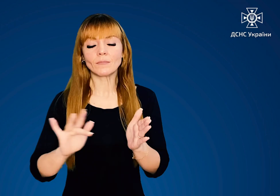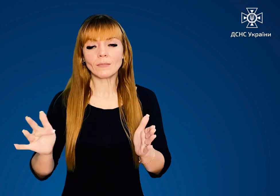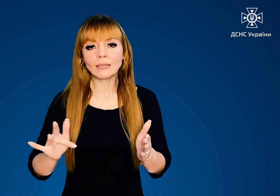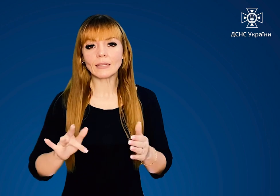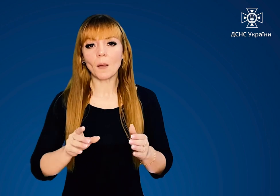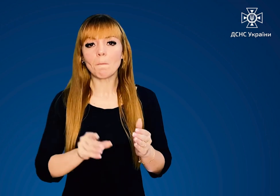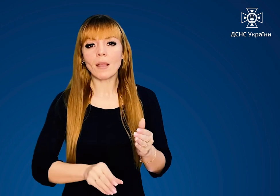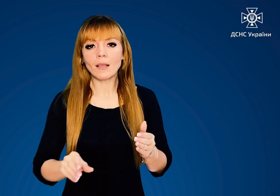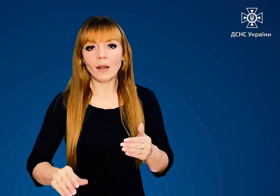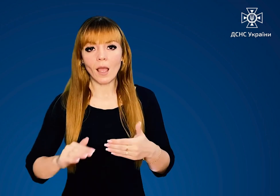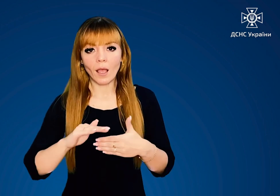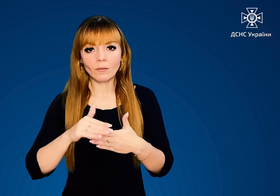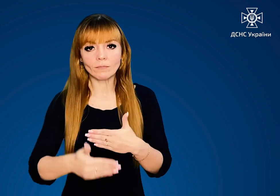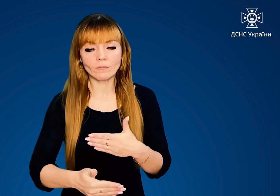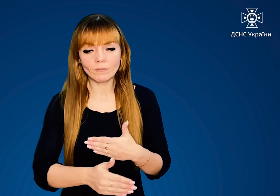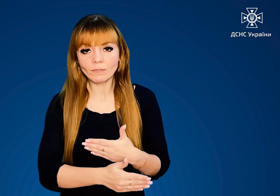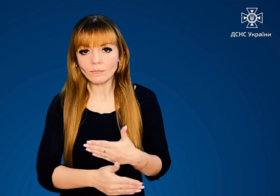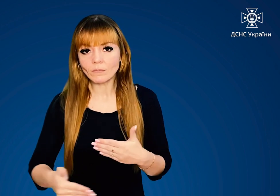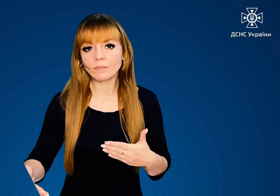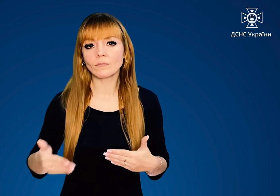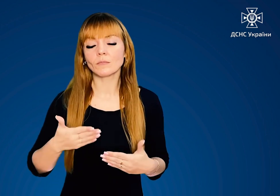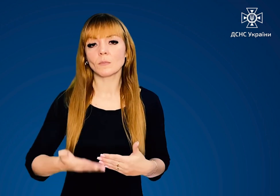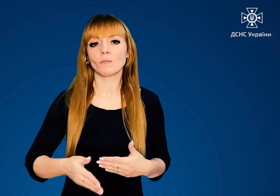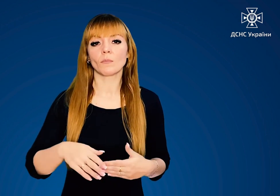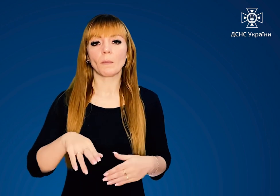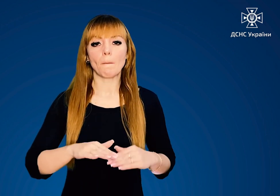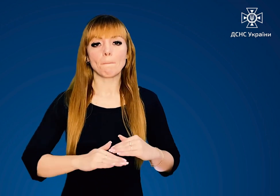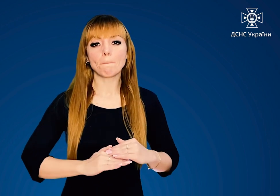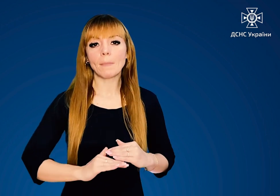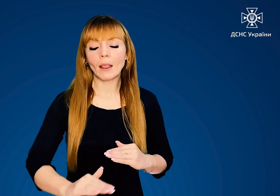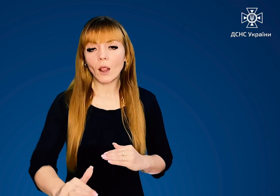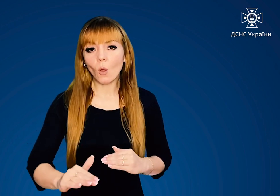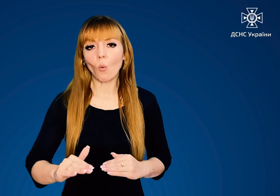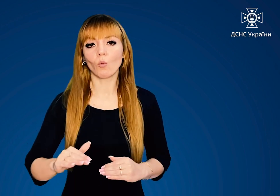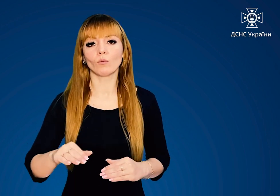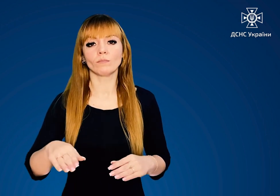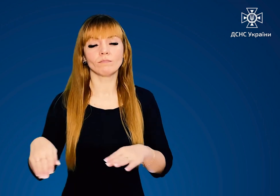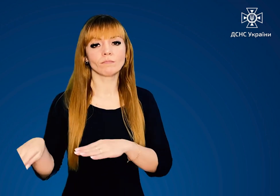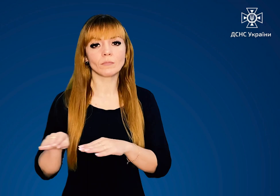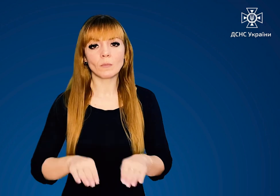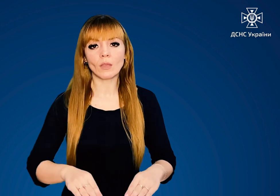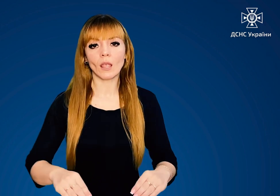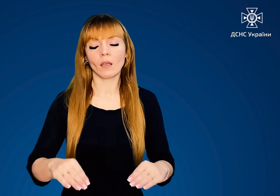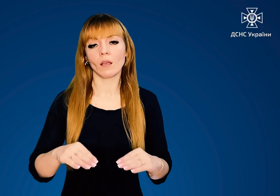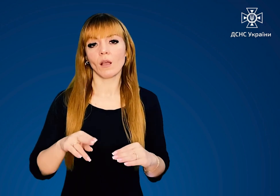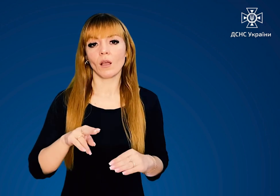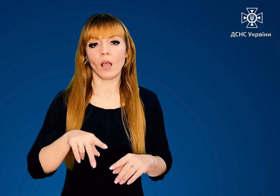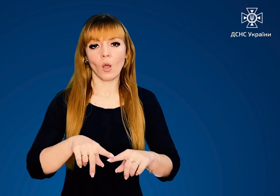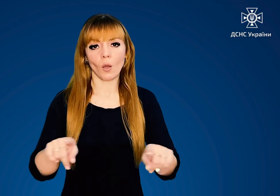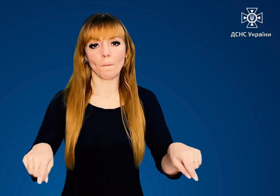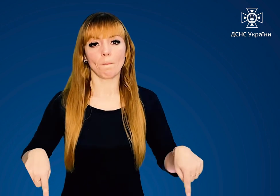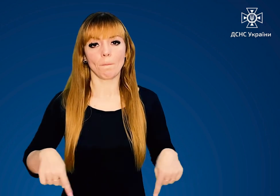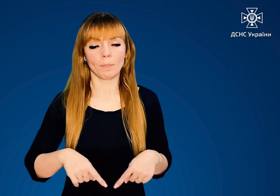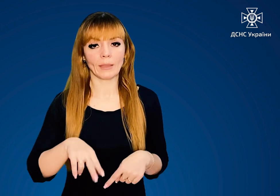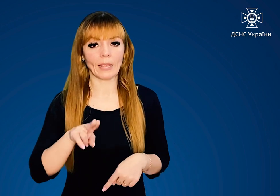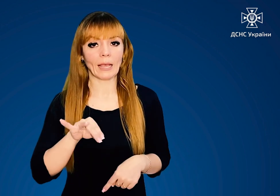екран на стіни за батареями Застеліть підлогу основної кімнати килимовим покриттям